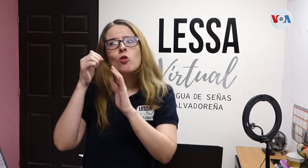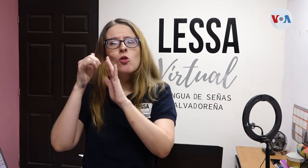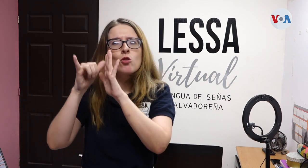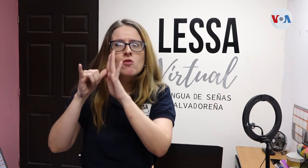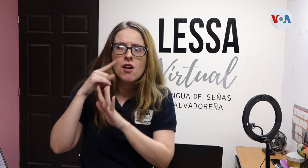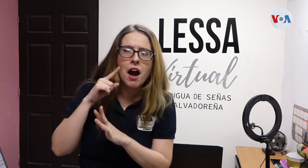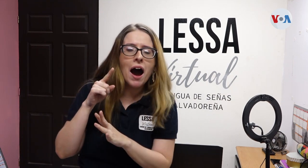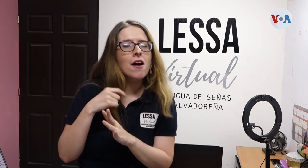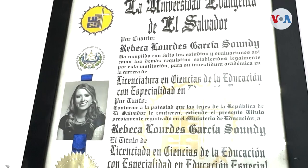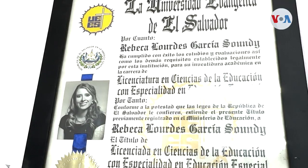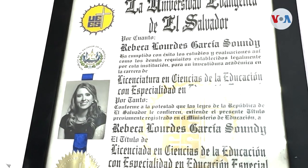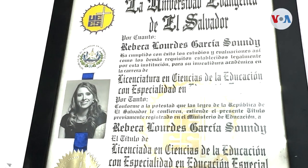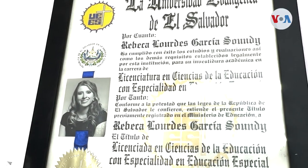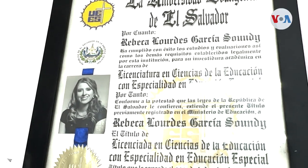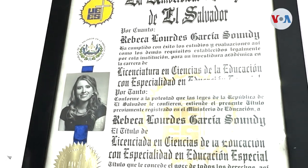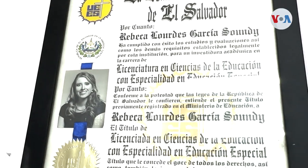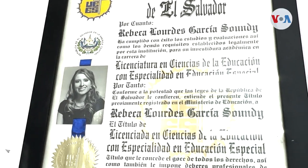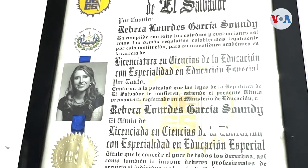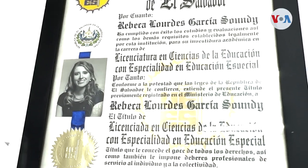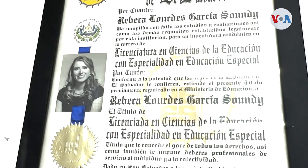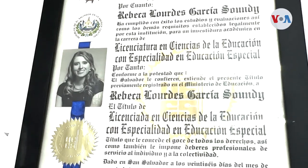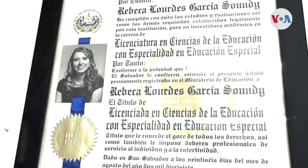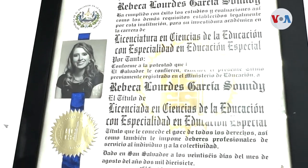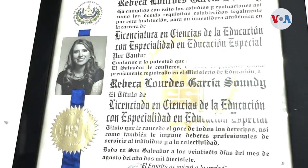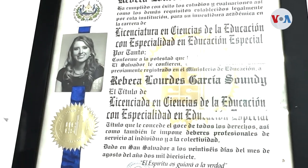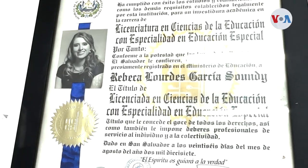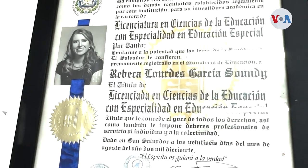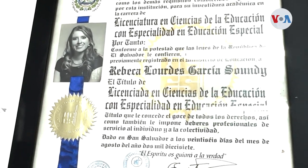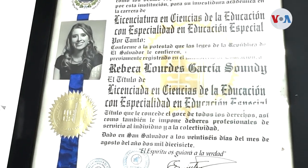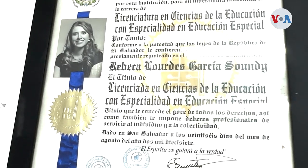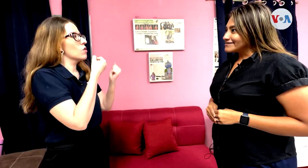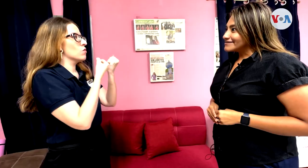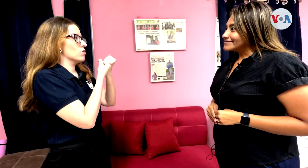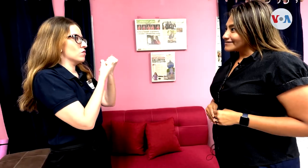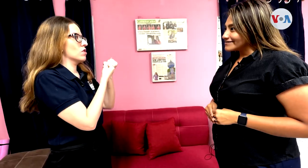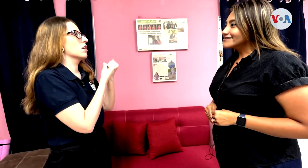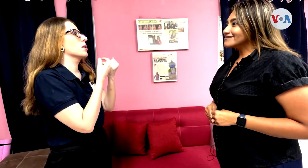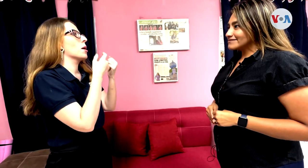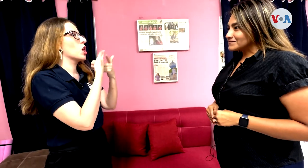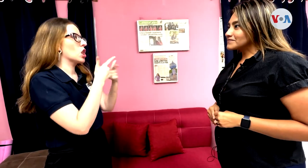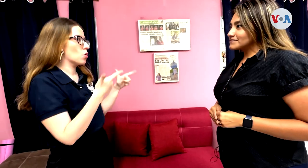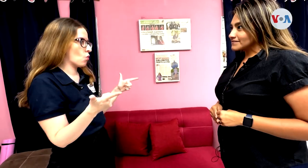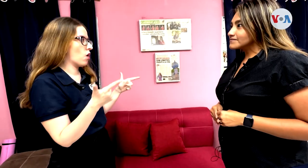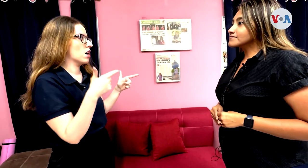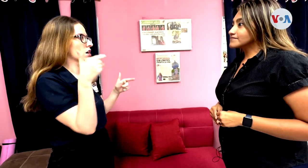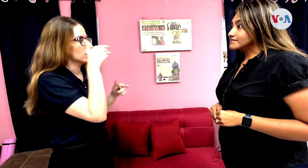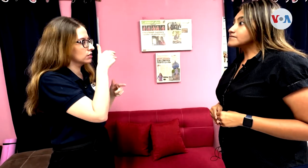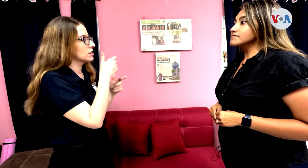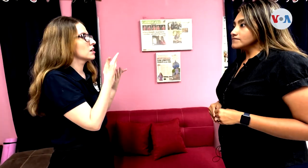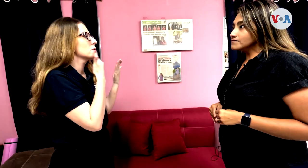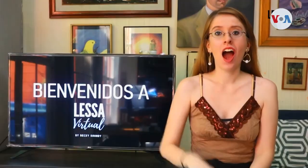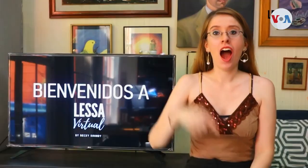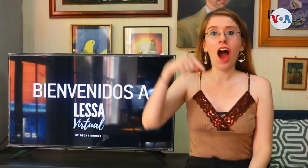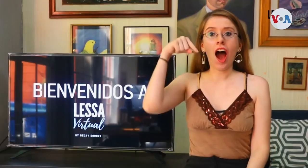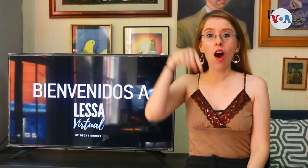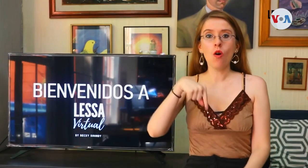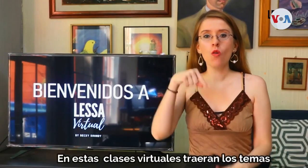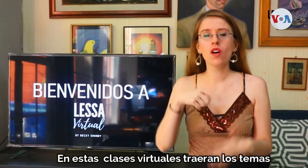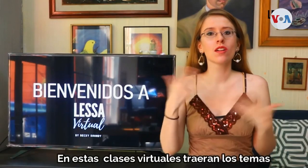celular. Becky es maestra graduada en educación especial. Tiene además tres programas distintos, Educa Sordo, Lesa Virtual